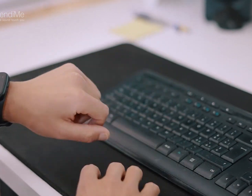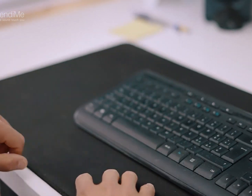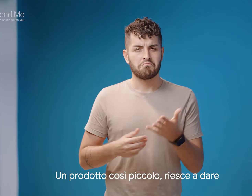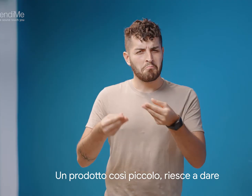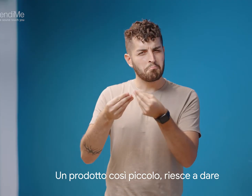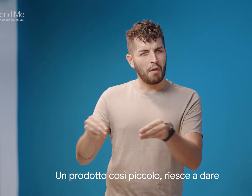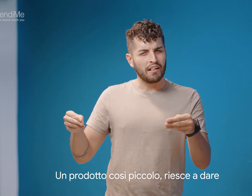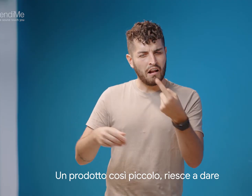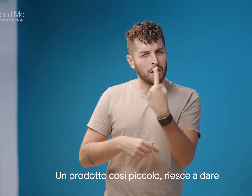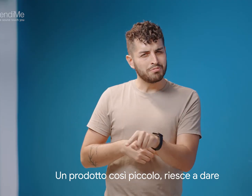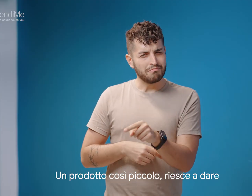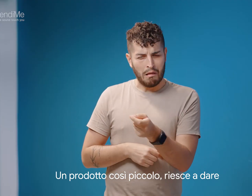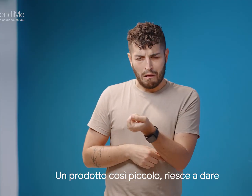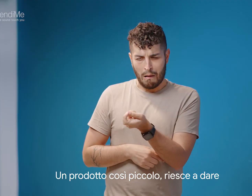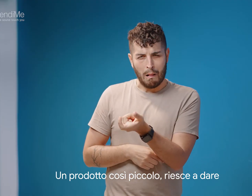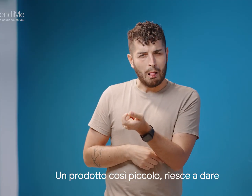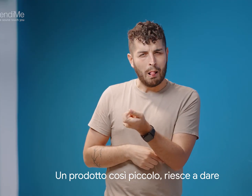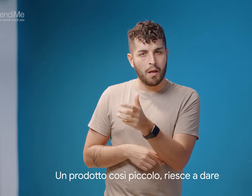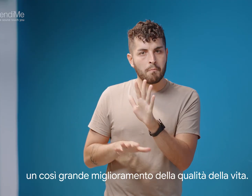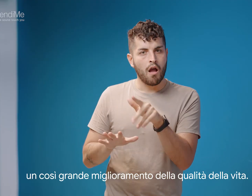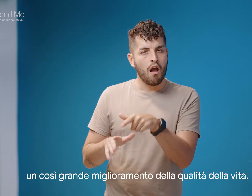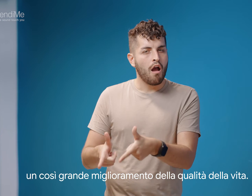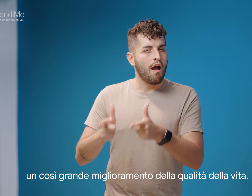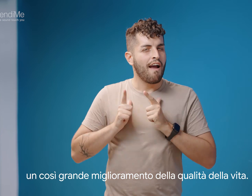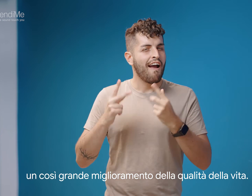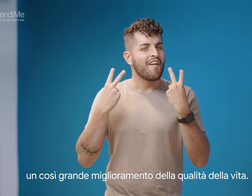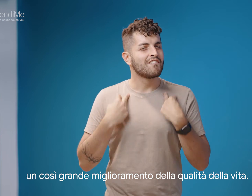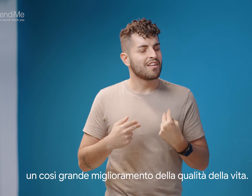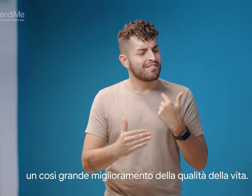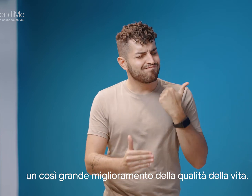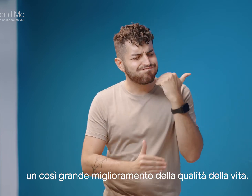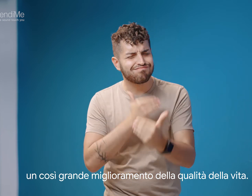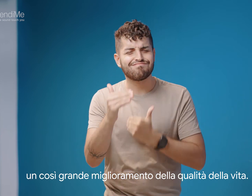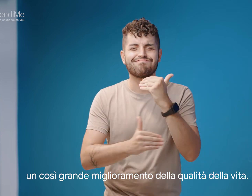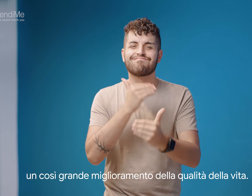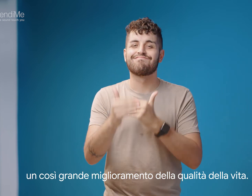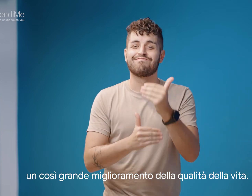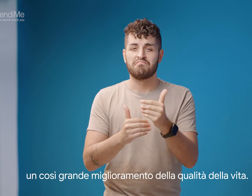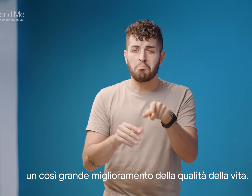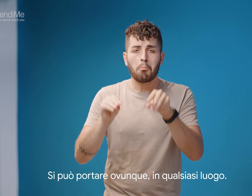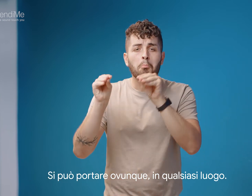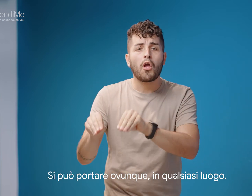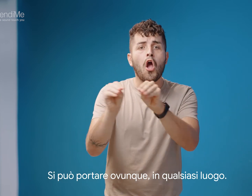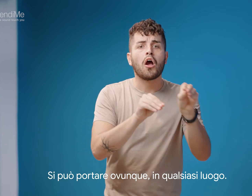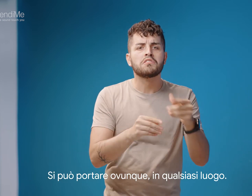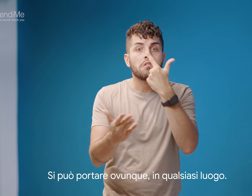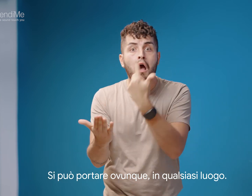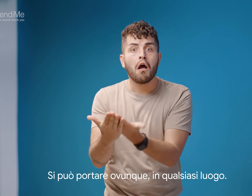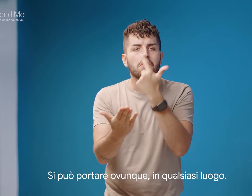Un prodotto così piccolo riesce a dare un così grande miglioramento della qualità della vita. Si può portare ovunque,